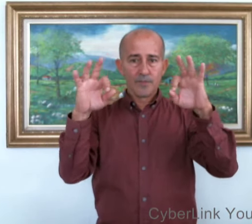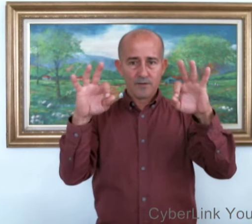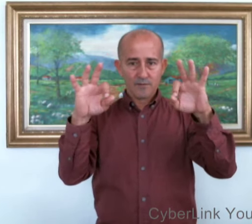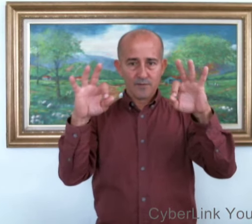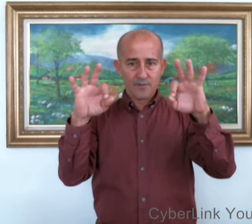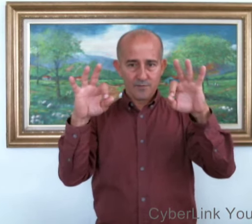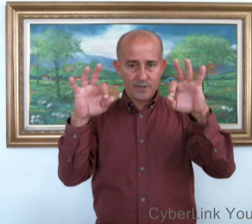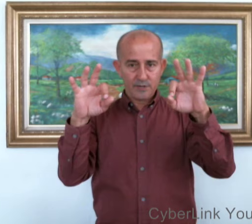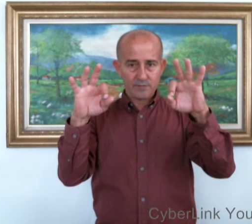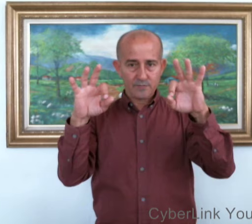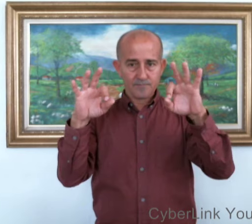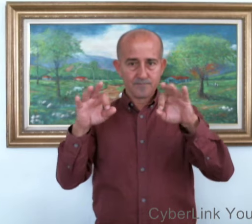Febrero.